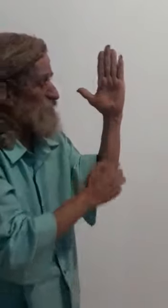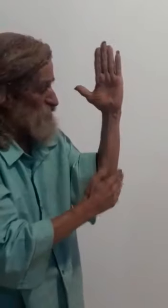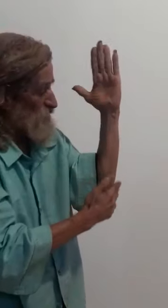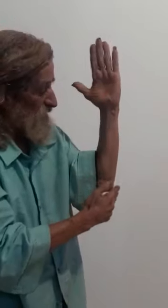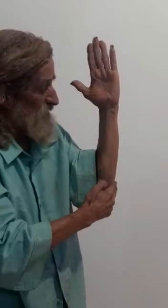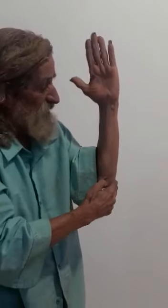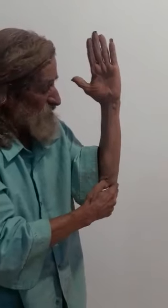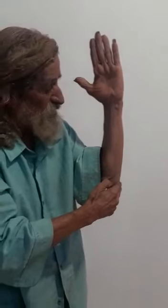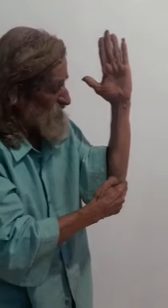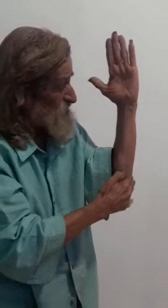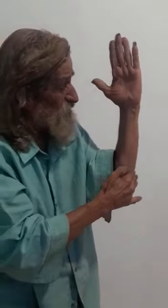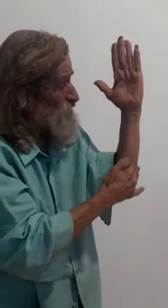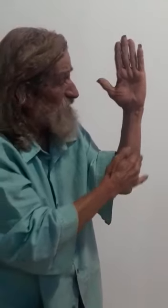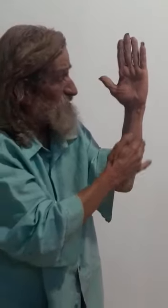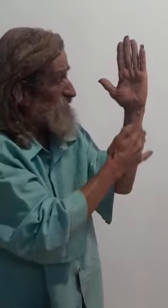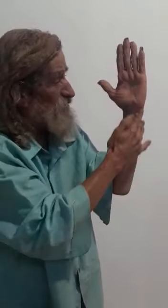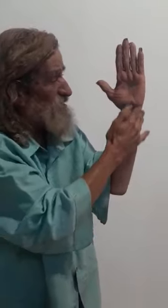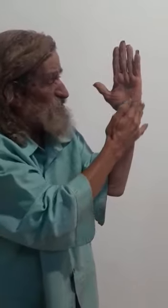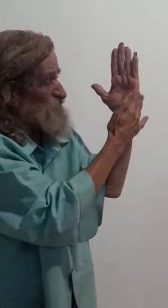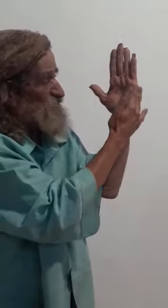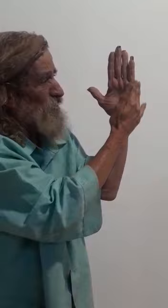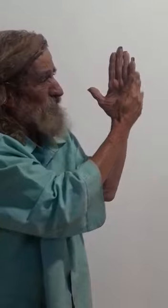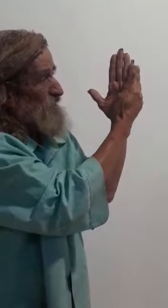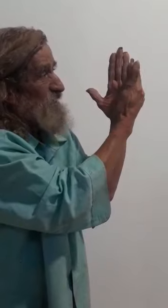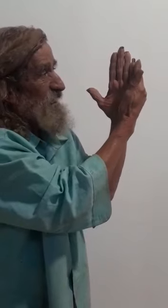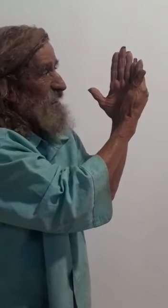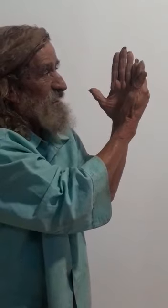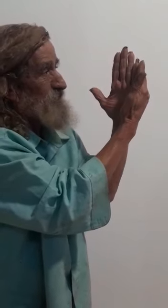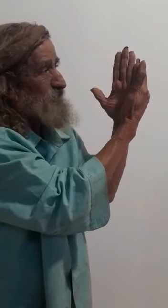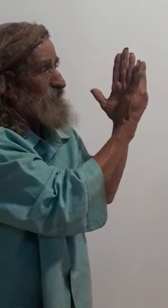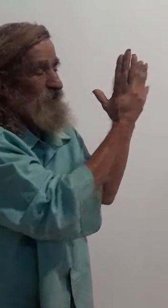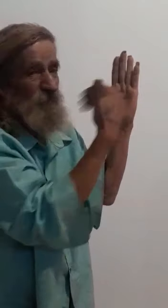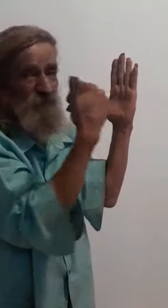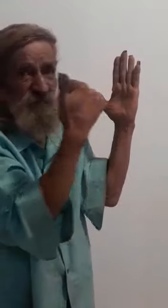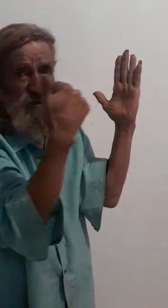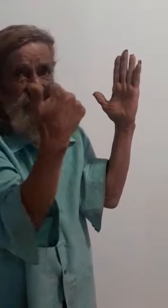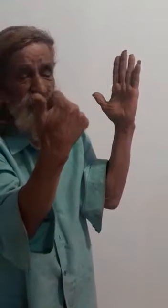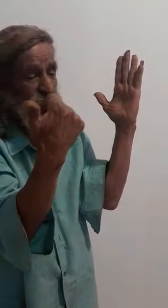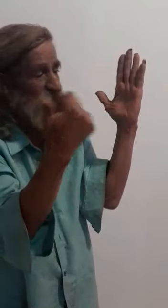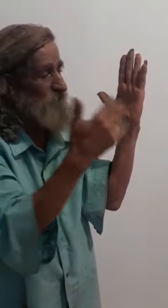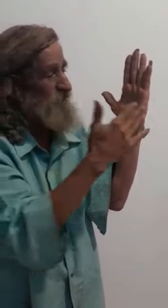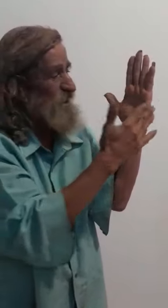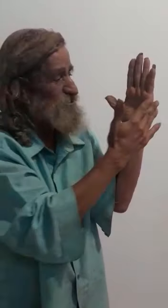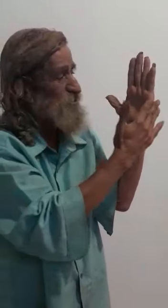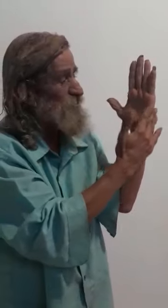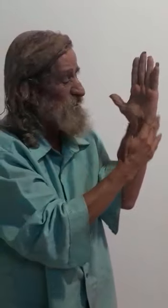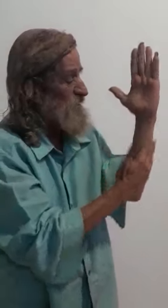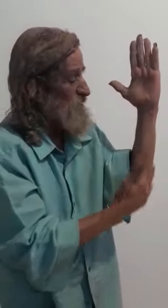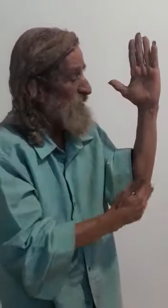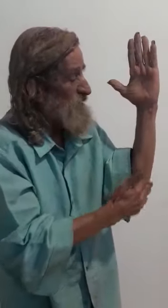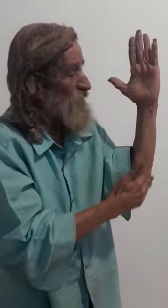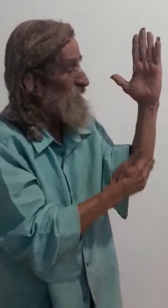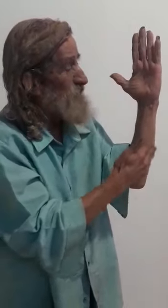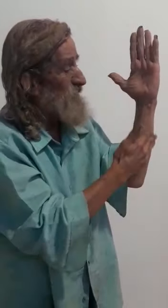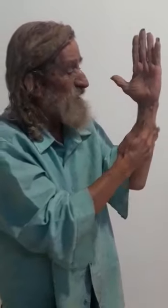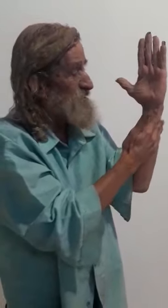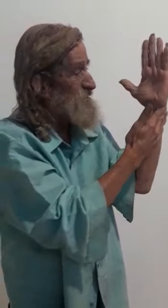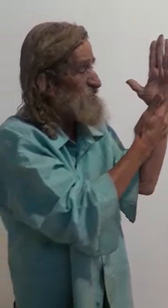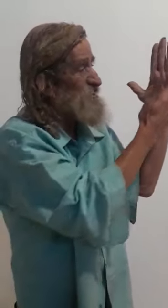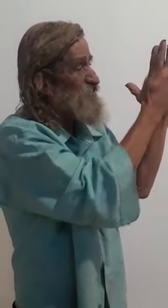altura então, essa corrente, quando sobe, ela é um milímetro, um quilo então, ela mede cinco